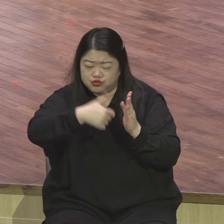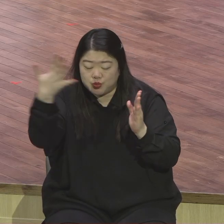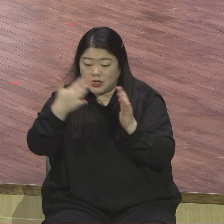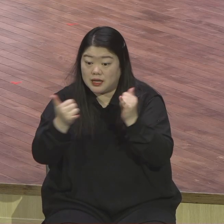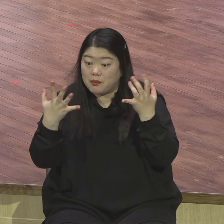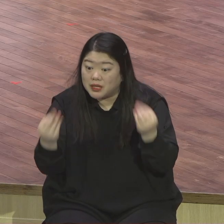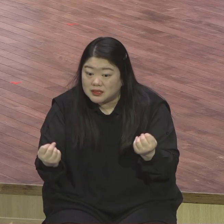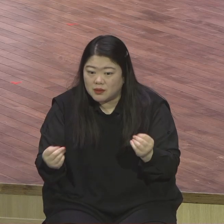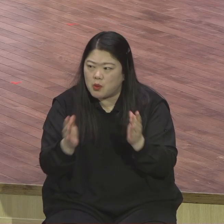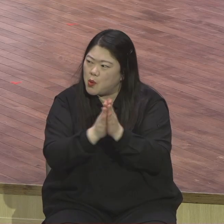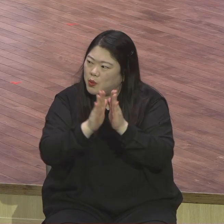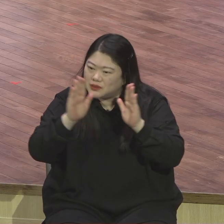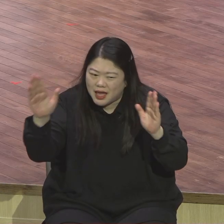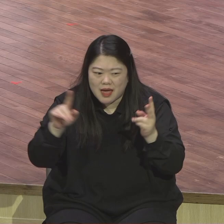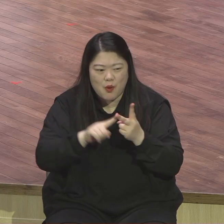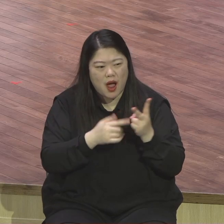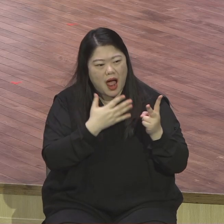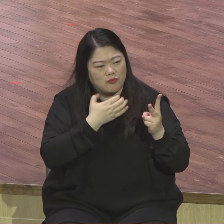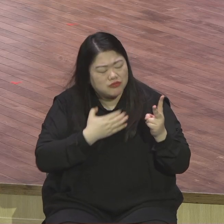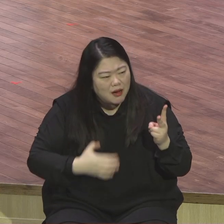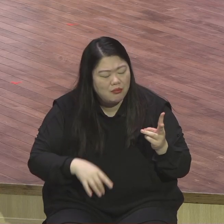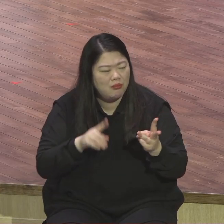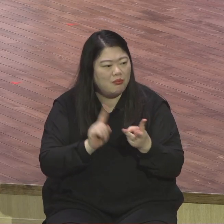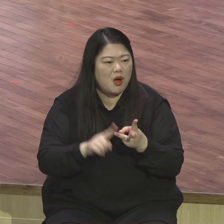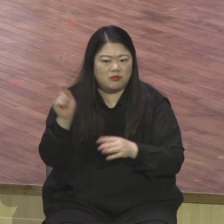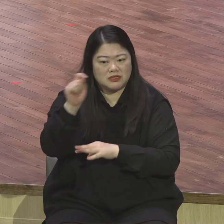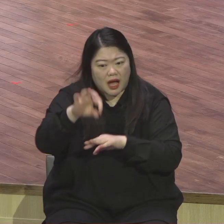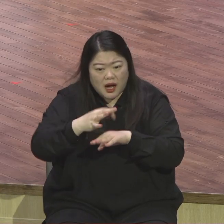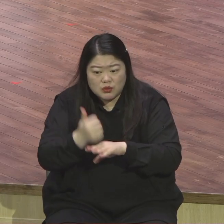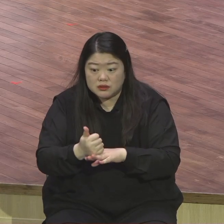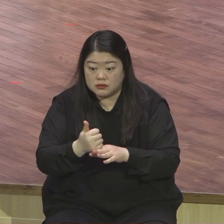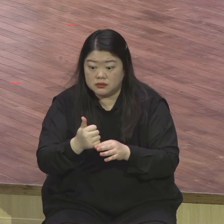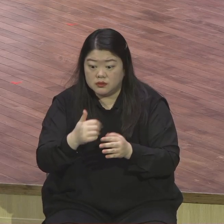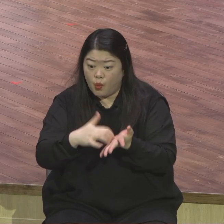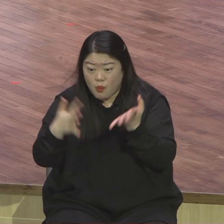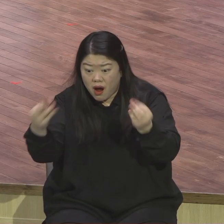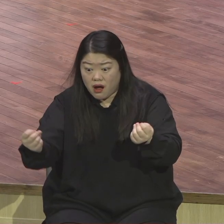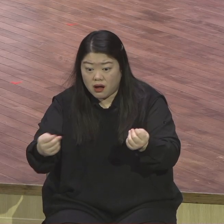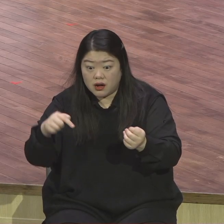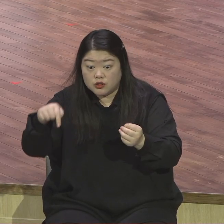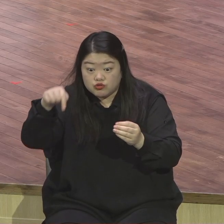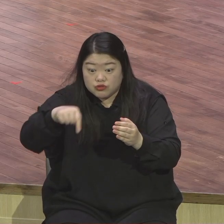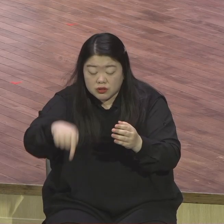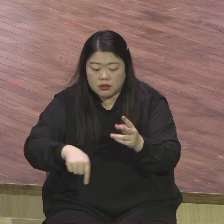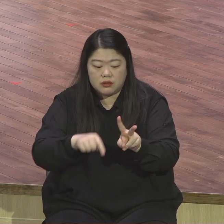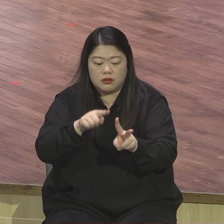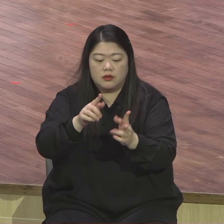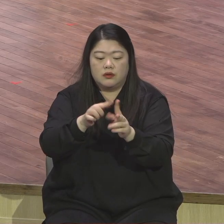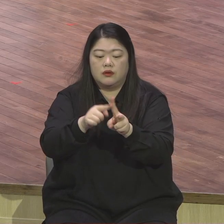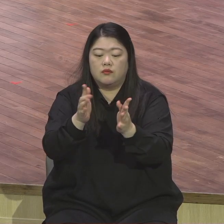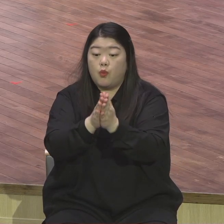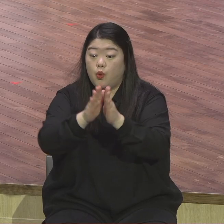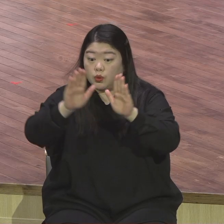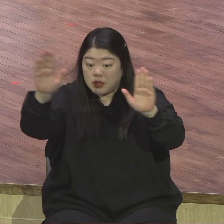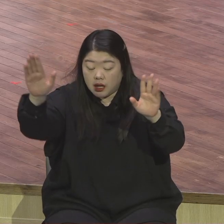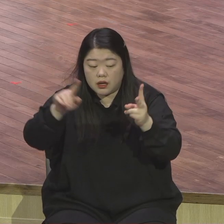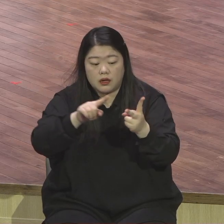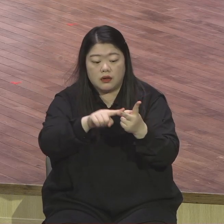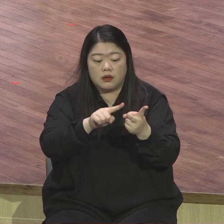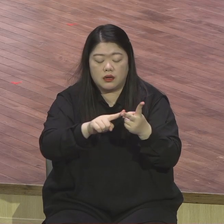모세는 하나님의 율법을 받은 율법의 대표에요 율법의 대표 그런데 갈라디아 3장